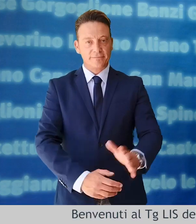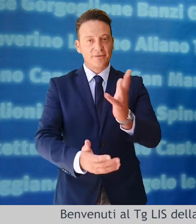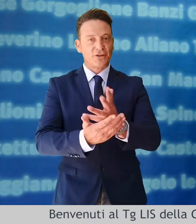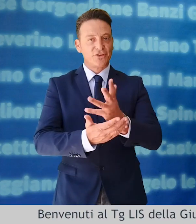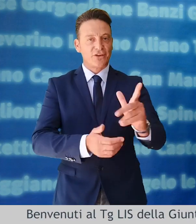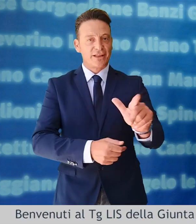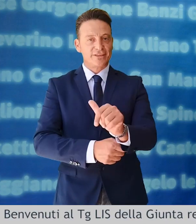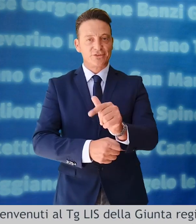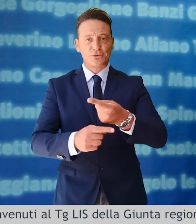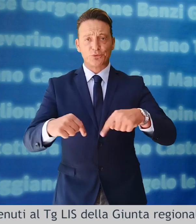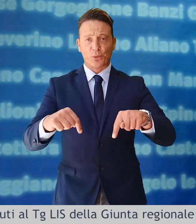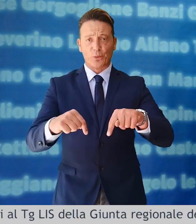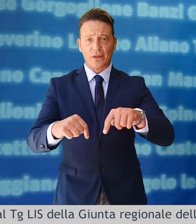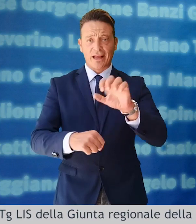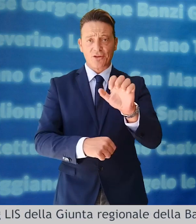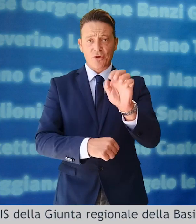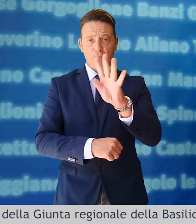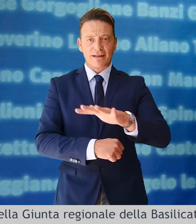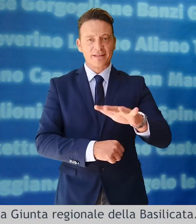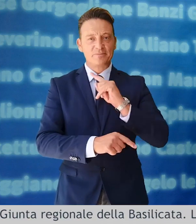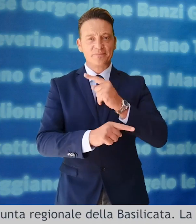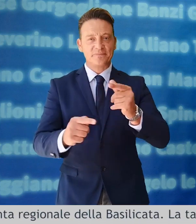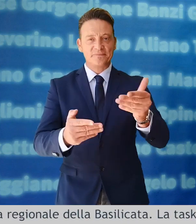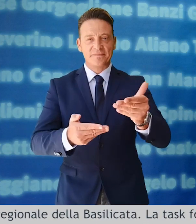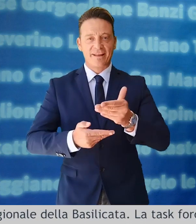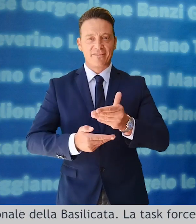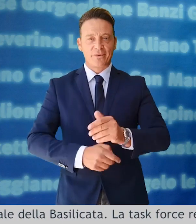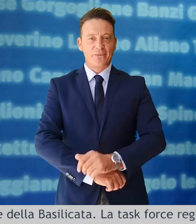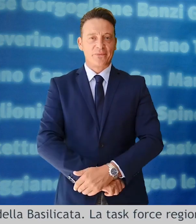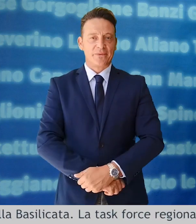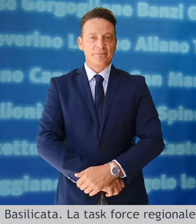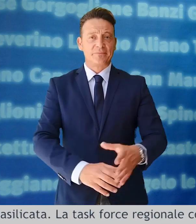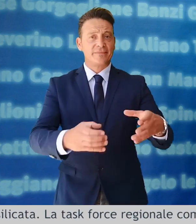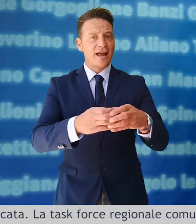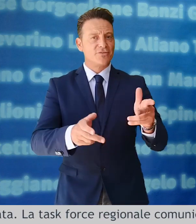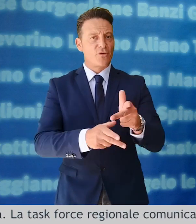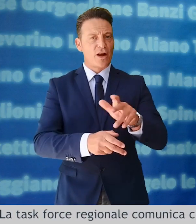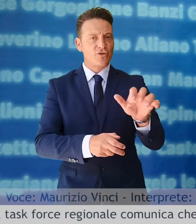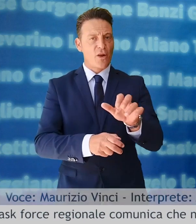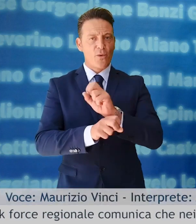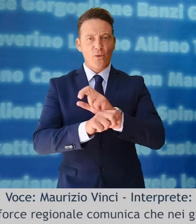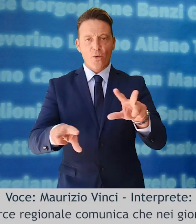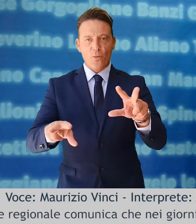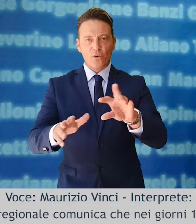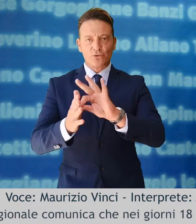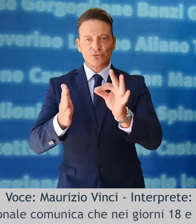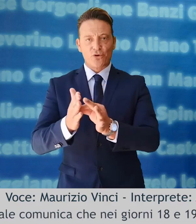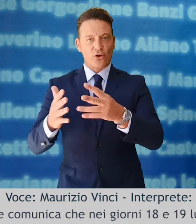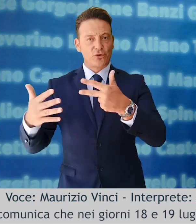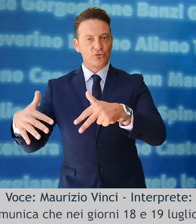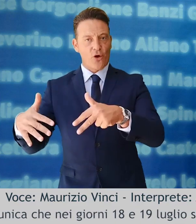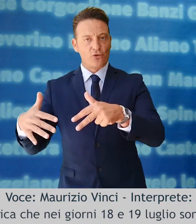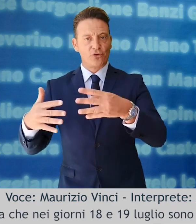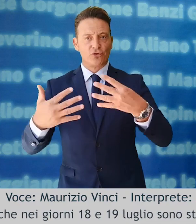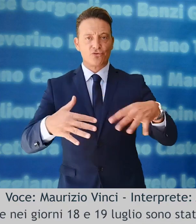Benvenuti al TG List della Giunta regionale della Basilicata. La Task Force regionale comunica che nei giorni